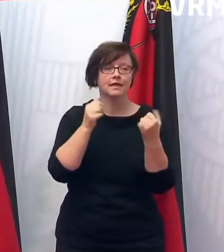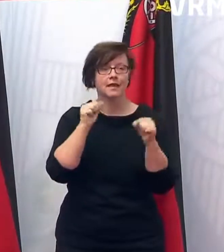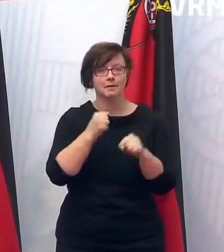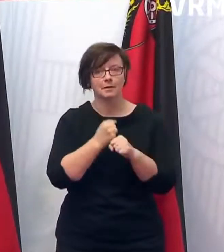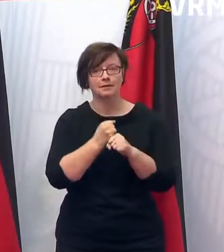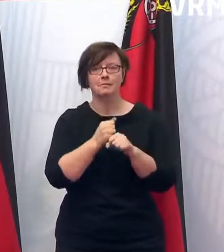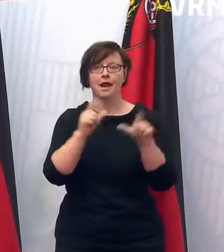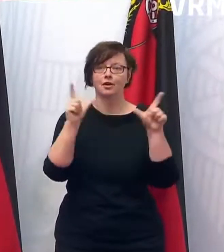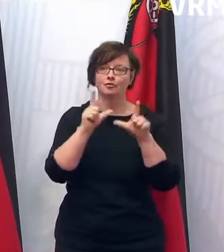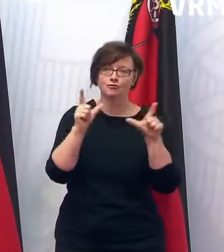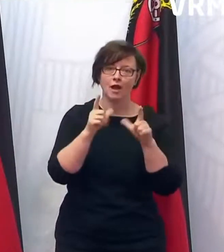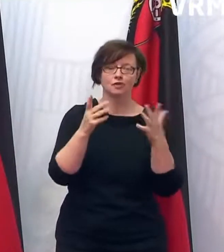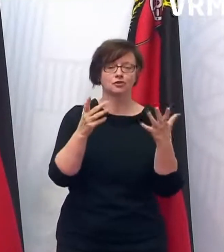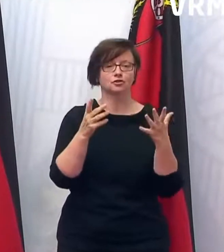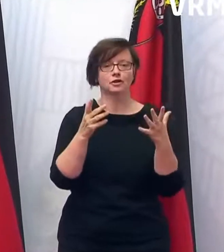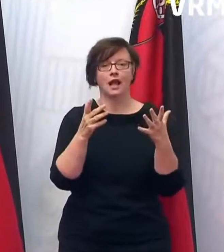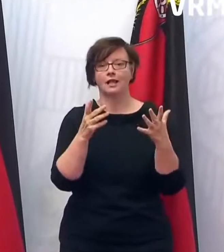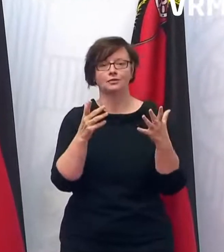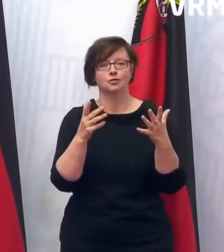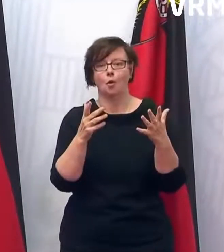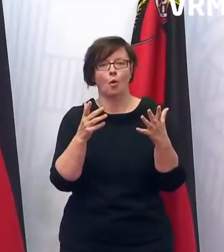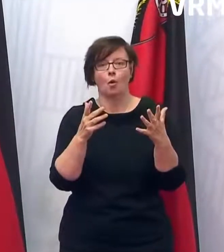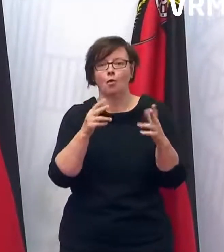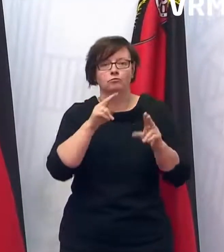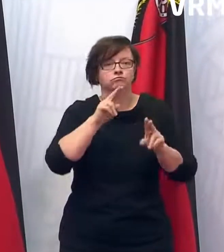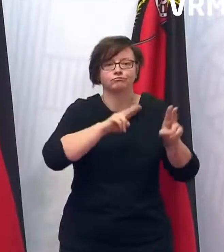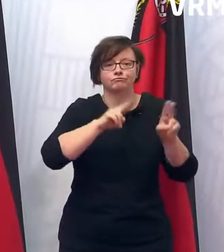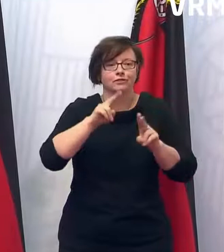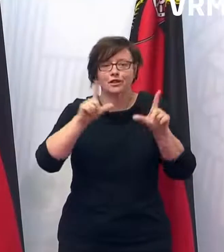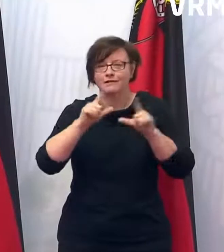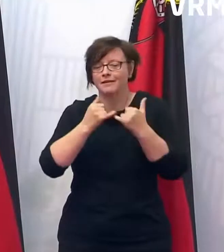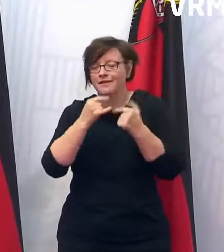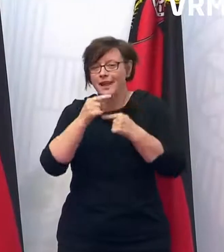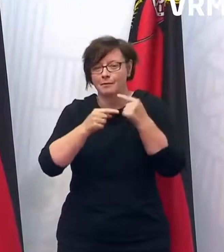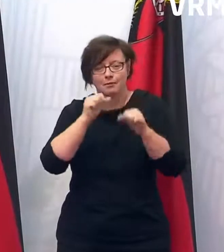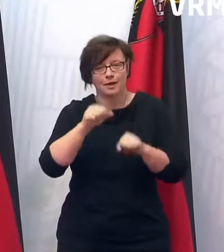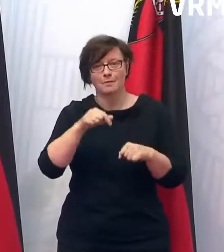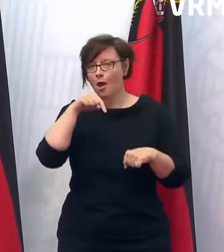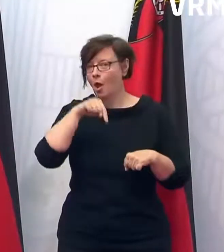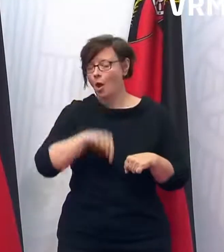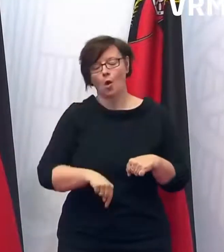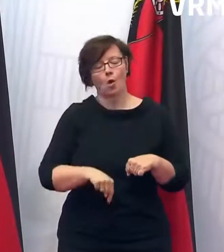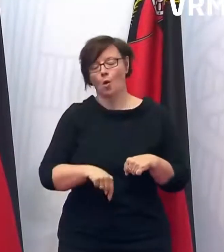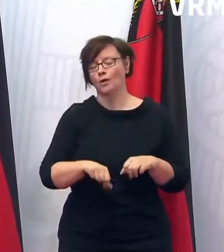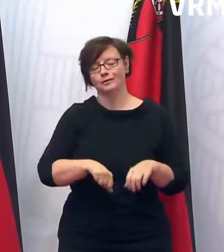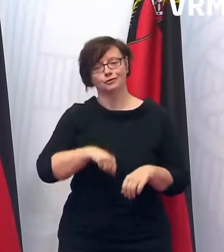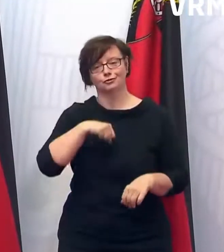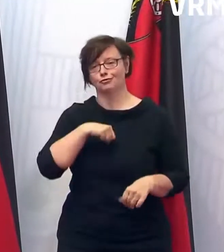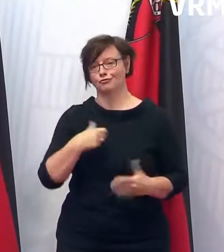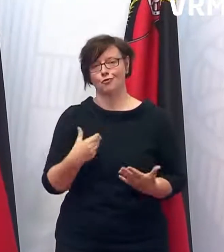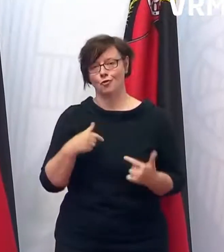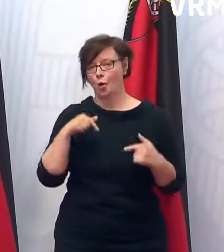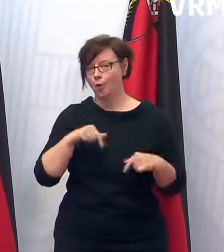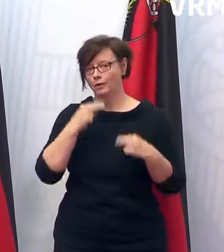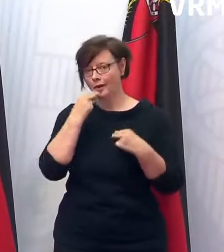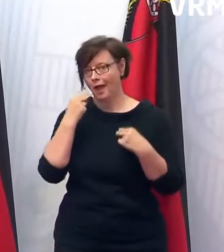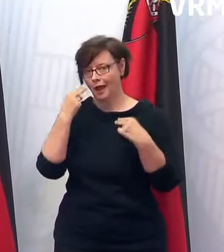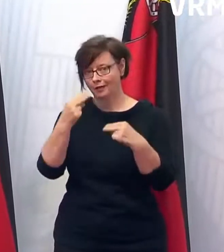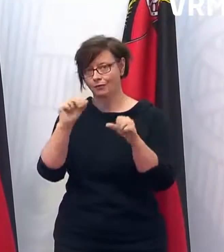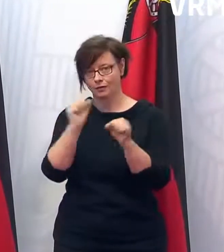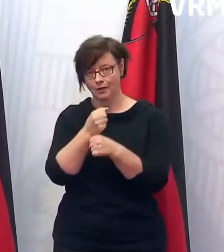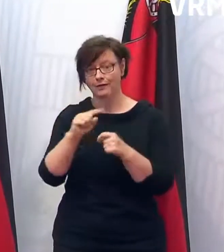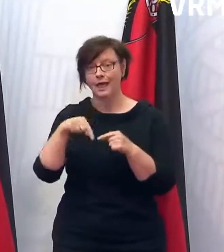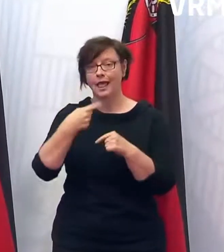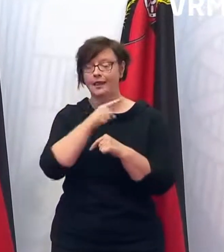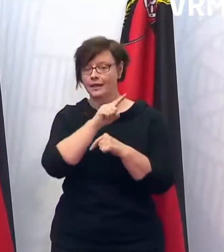Veranstaltungen in irgendwelchen Formen ablaufen. Aber das ist heute einfach noch nicht der Tag, wo wir das beantworten können. Wir werden dann